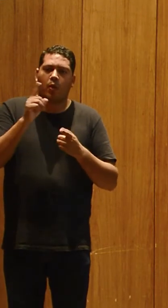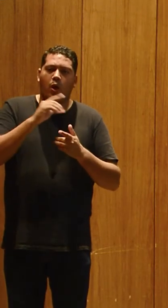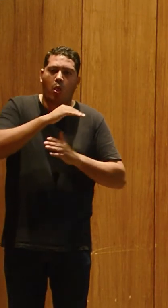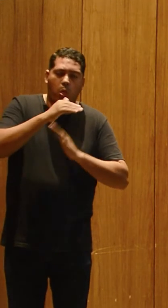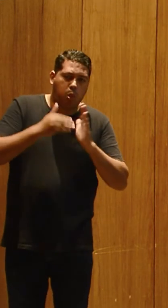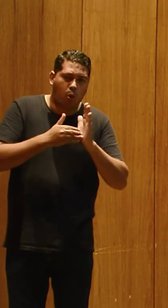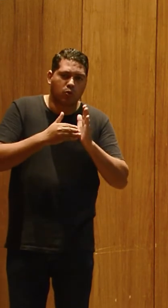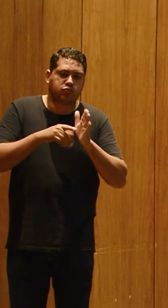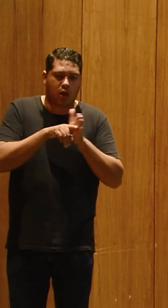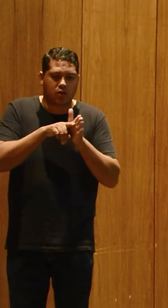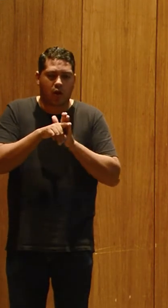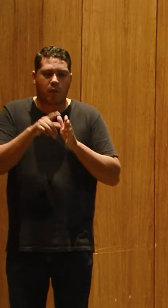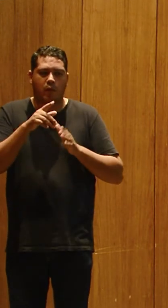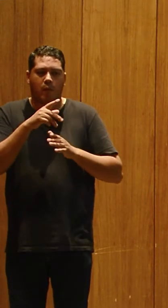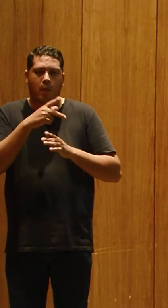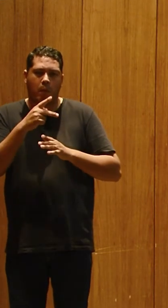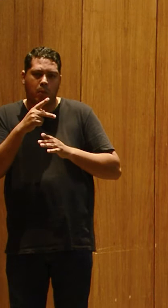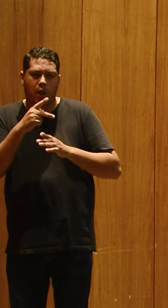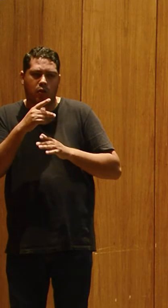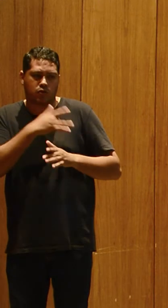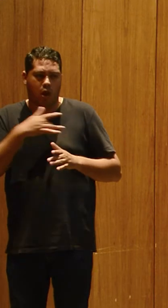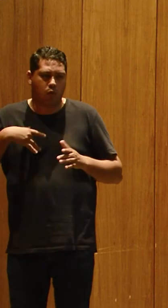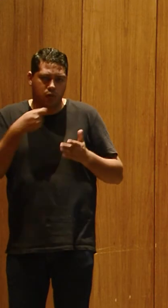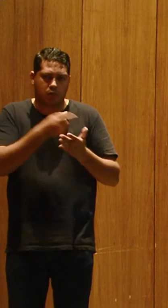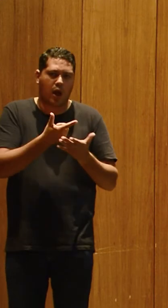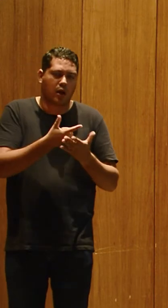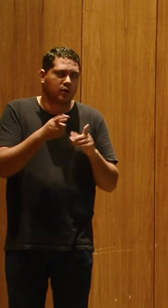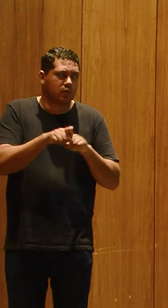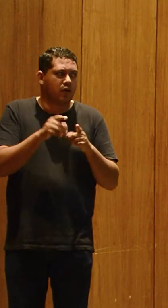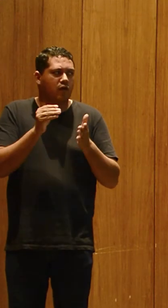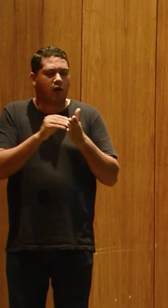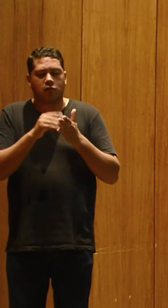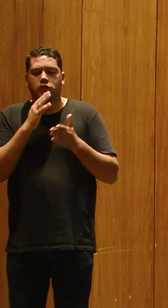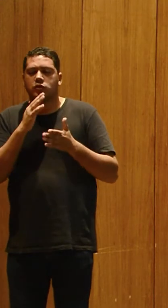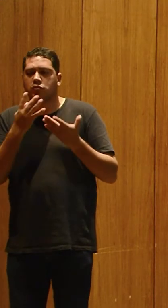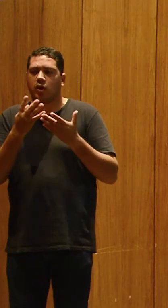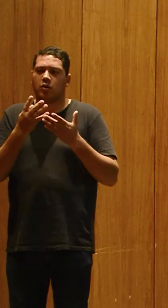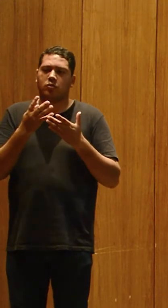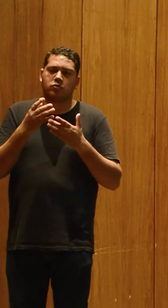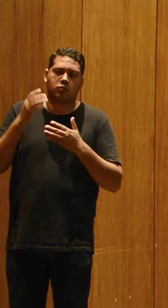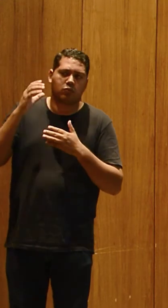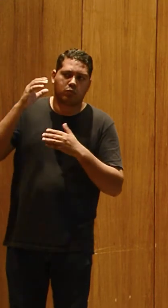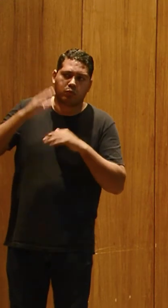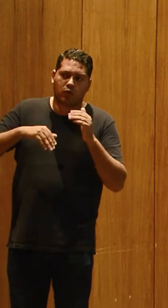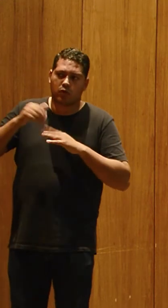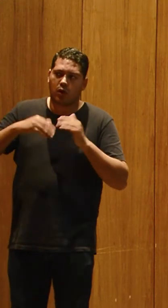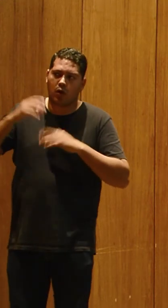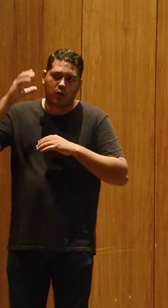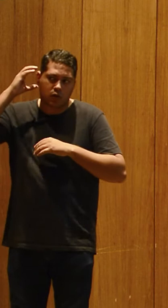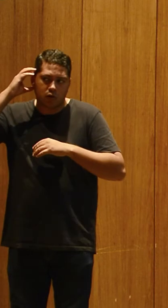saúde. E outra é a falta do conhecimento, seja de fonoaudiólogo, seja do otorrino, seja do periatra, seja do